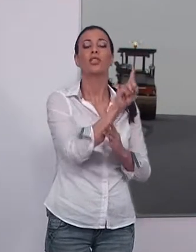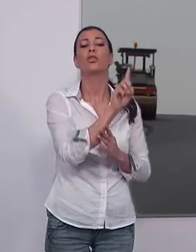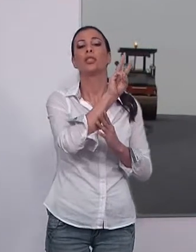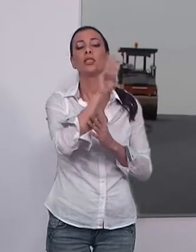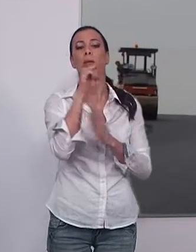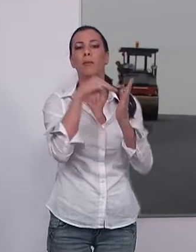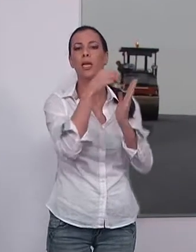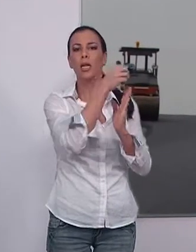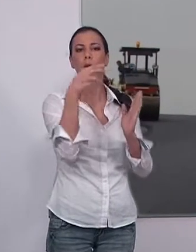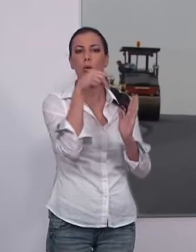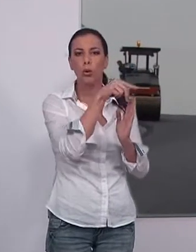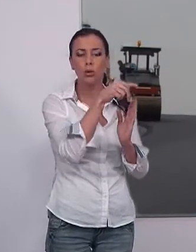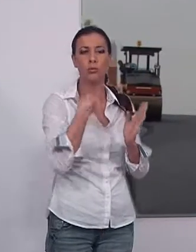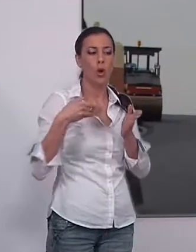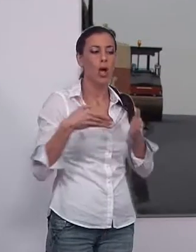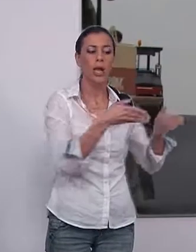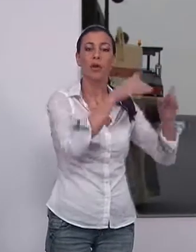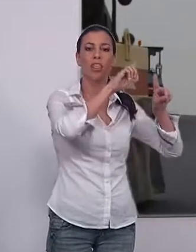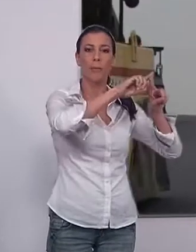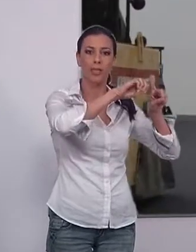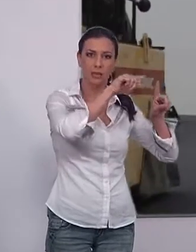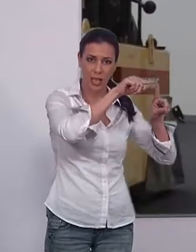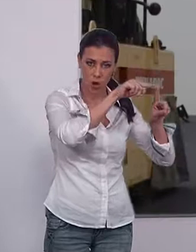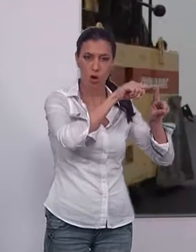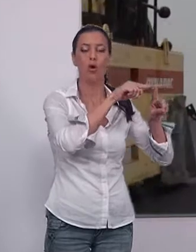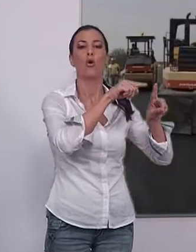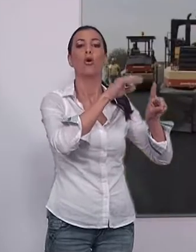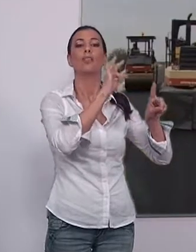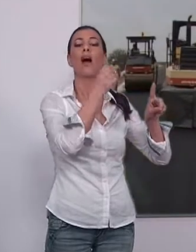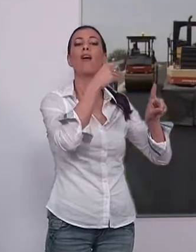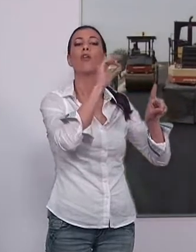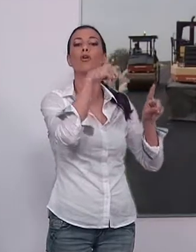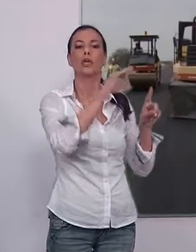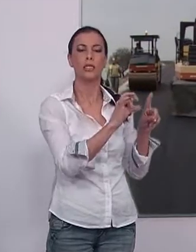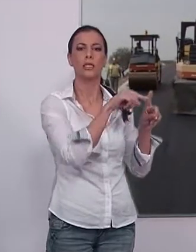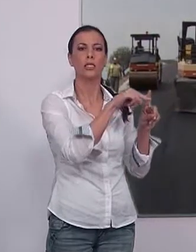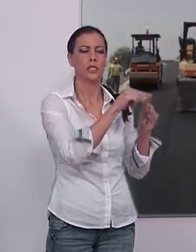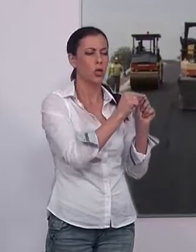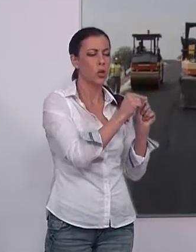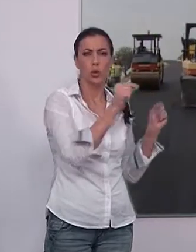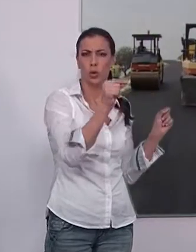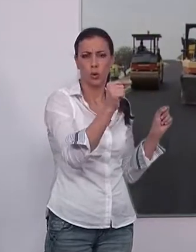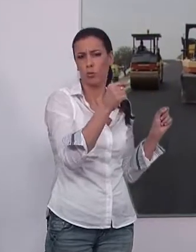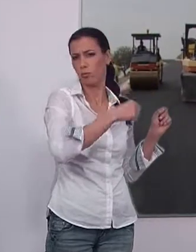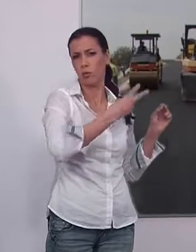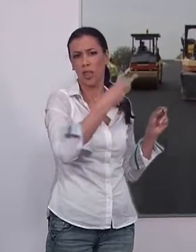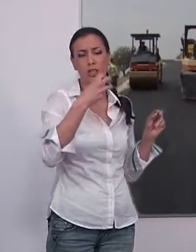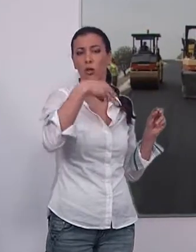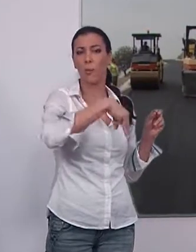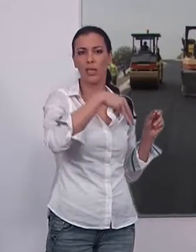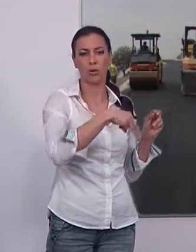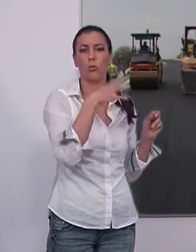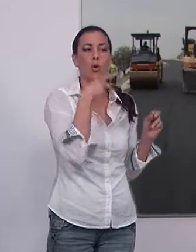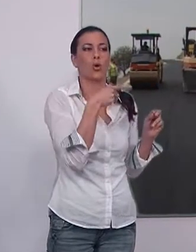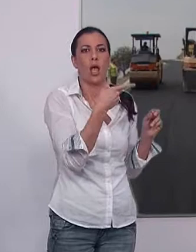133.000 euros, se llevará a cabo en el camino del cementerio de los Tablones, con una longitud de 300 metros que